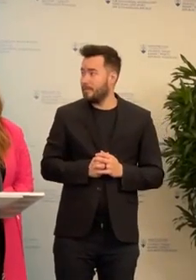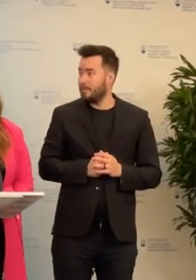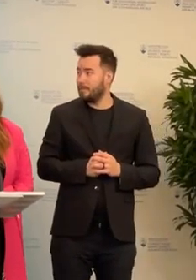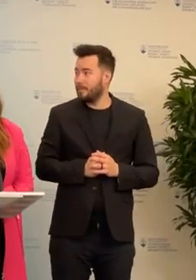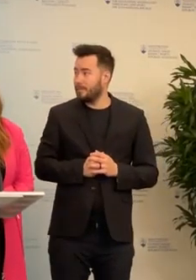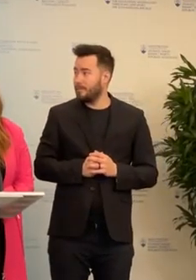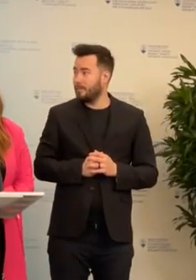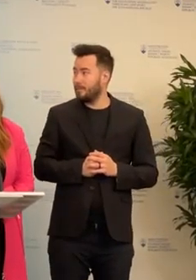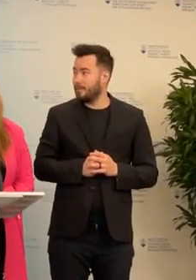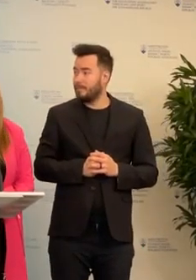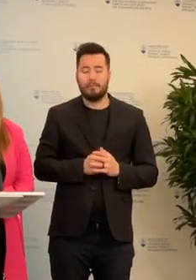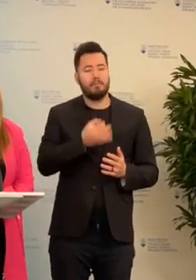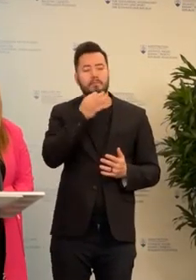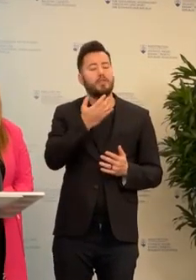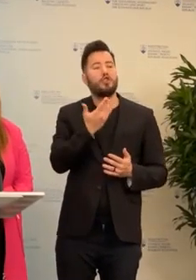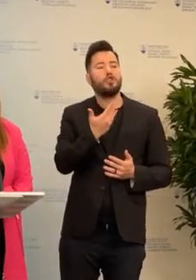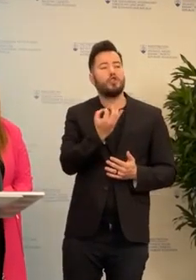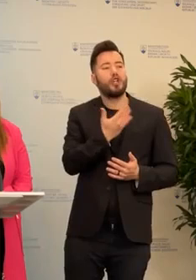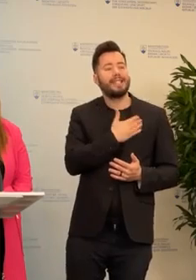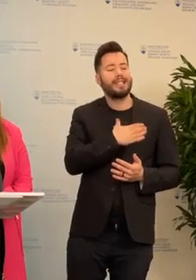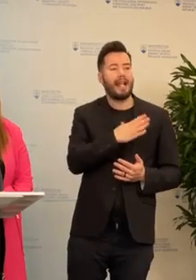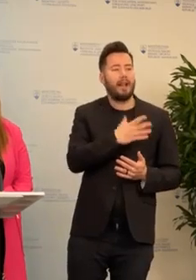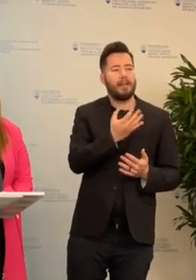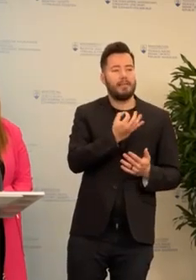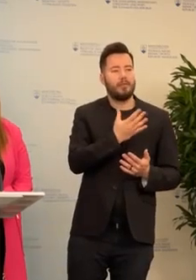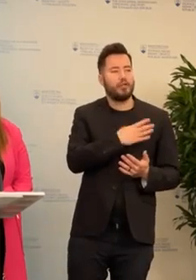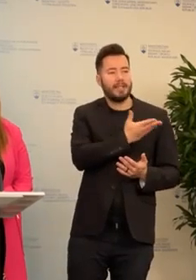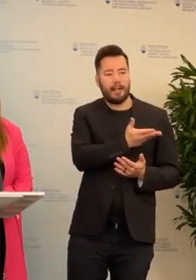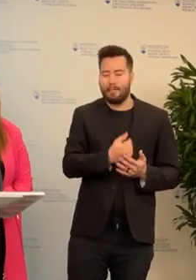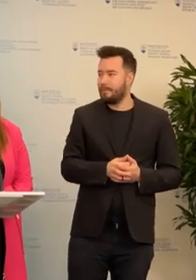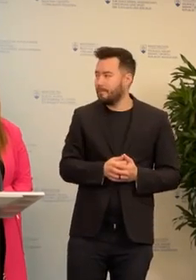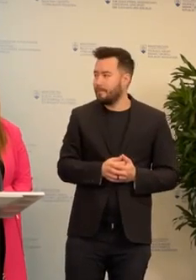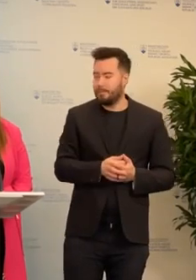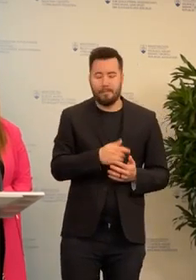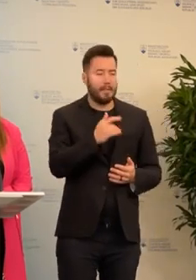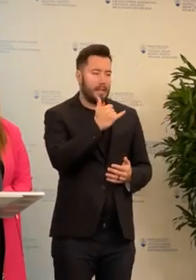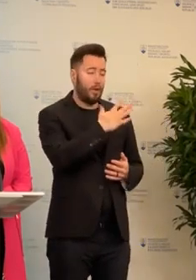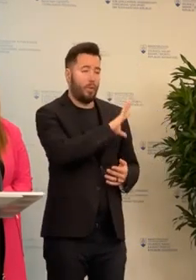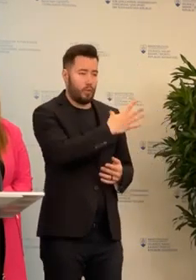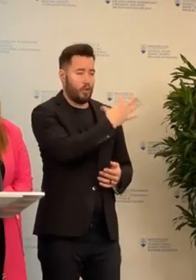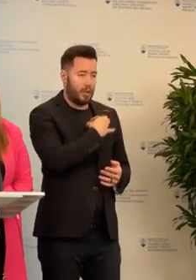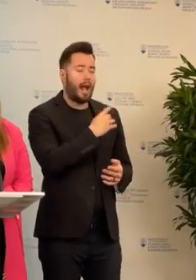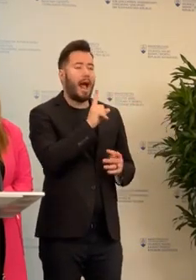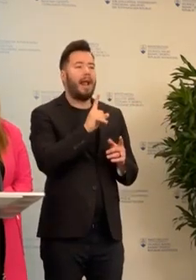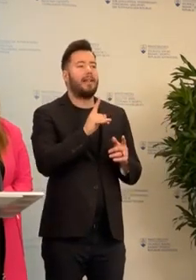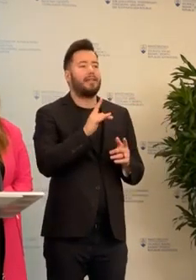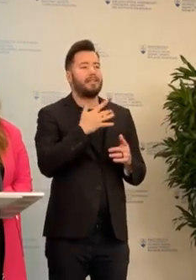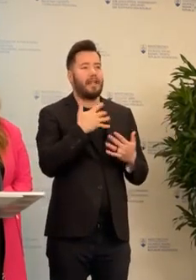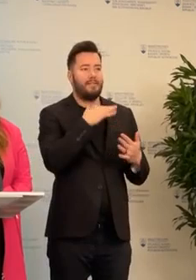Áno. Čo chceli konkrétne? Ešte nejaké masívne, lebo boli v jednotlivých krajov preazí.